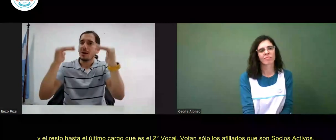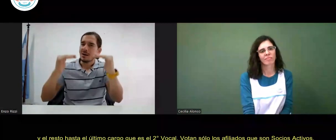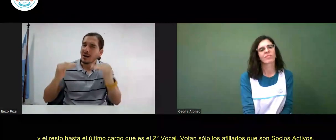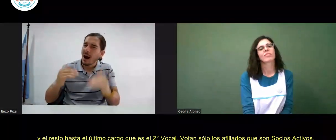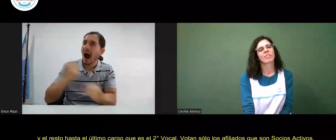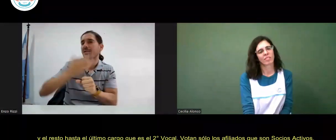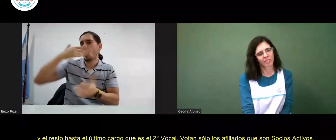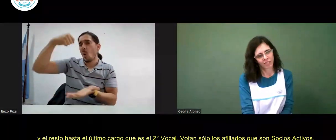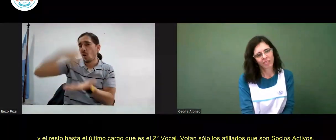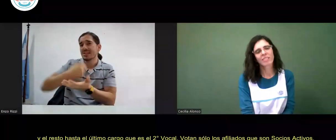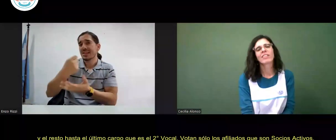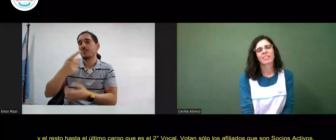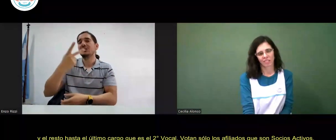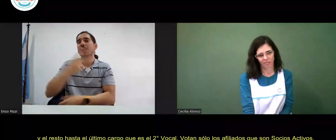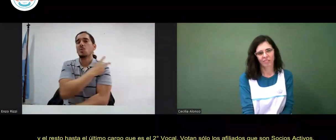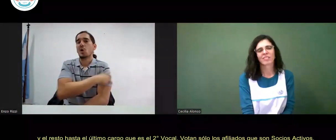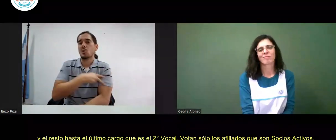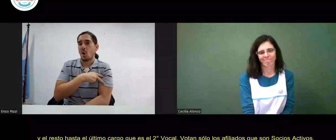último cargo que es el segundo vocal